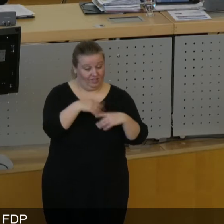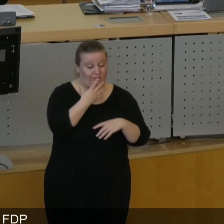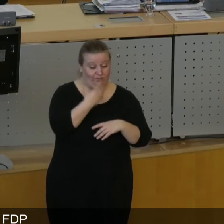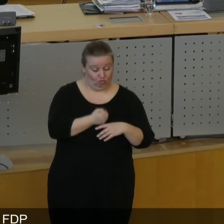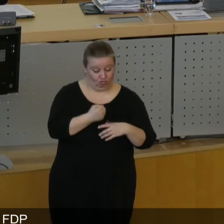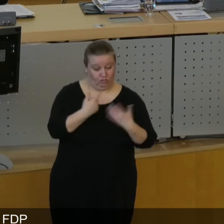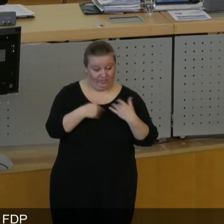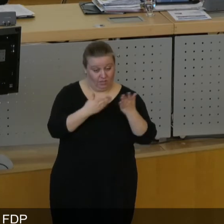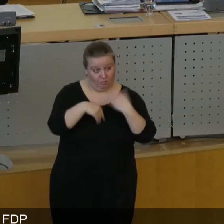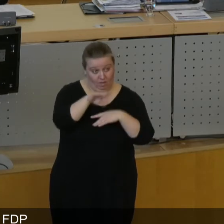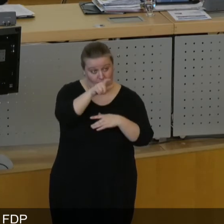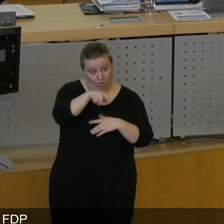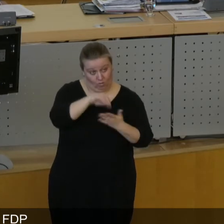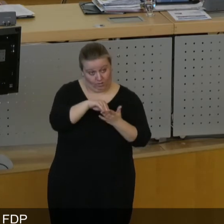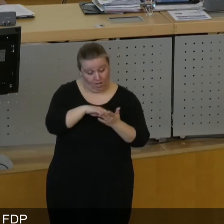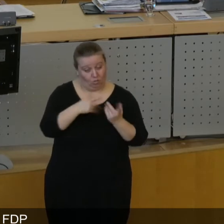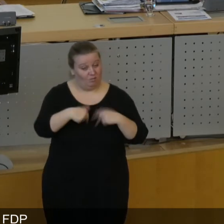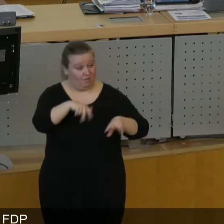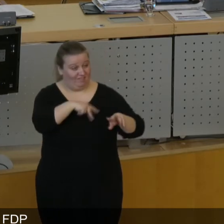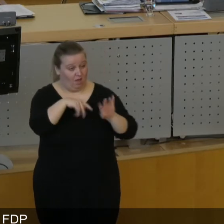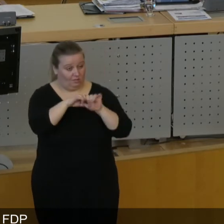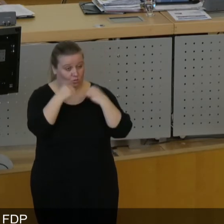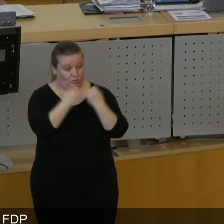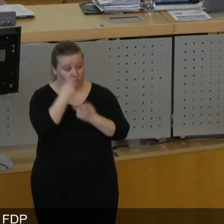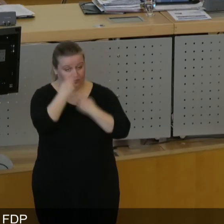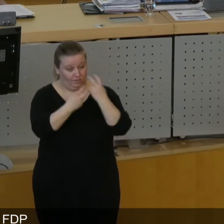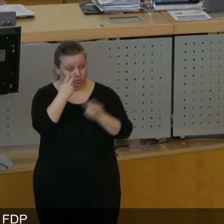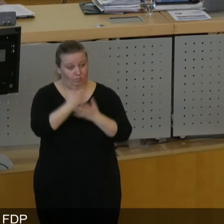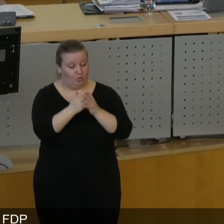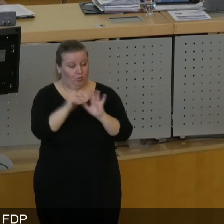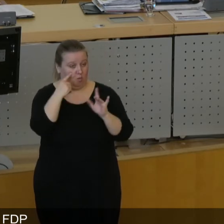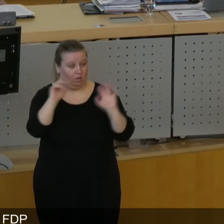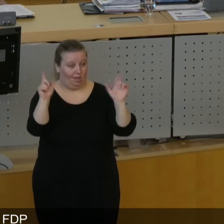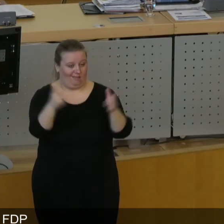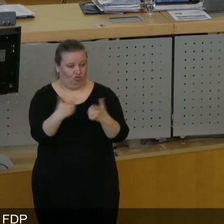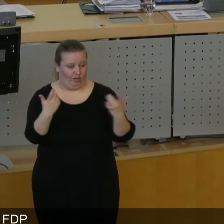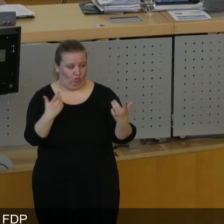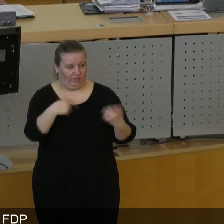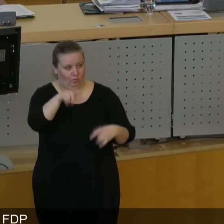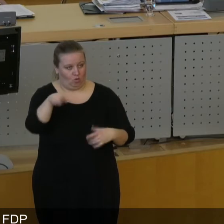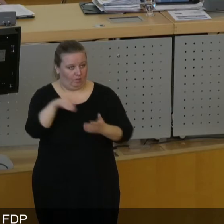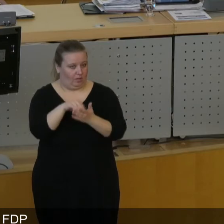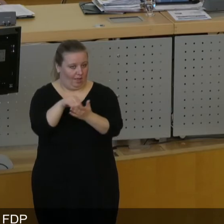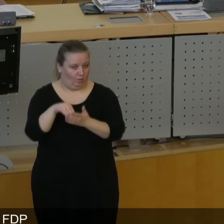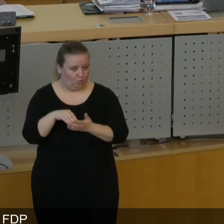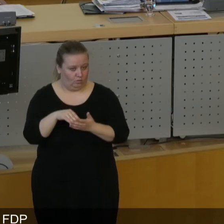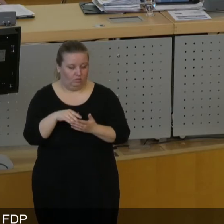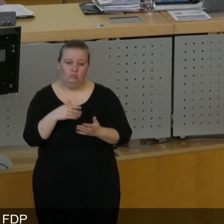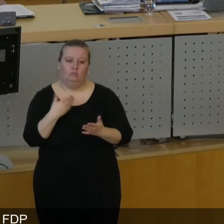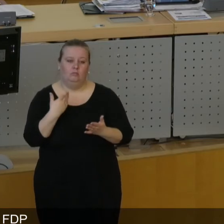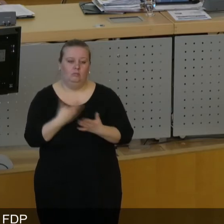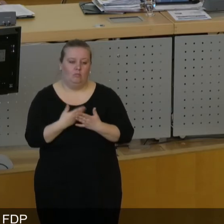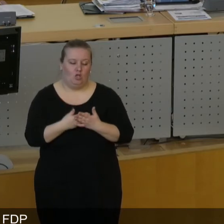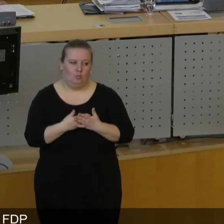Willen für mehr Bürgerbeteiligung und tatsächlich im Handeln, nämlich der Einschränkung weniger Bürgerbeteiligung, findet sich,